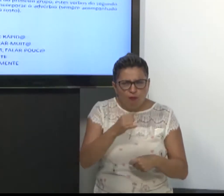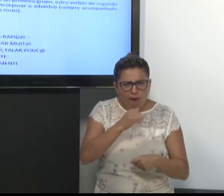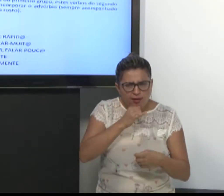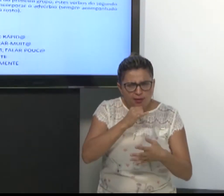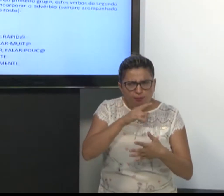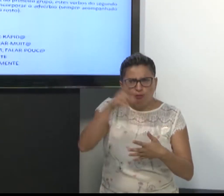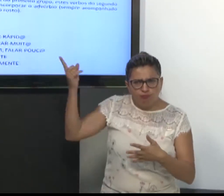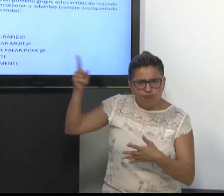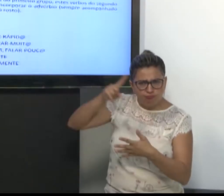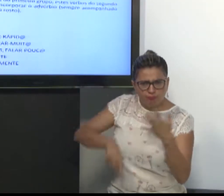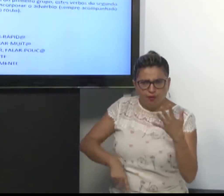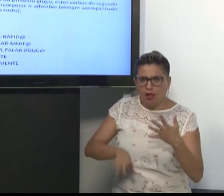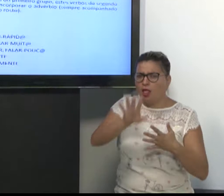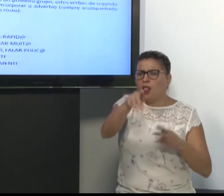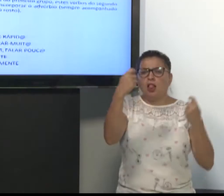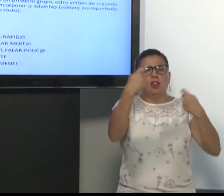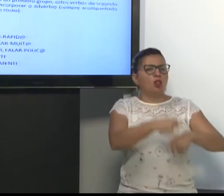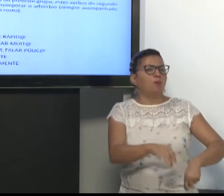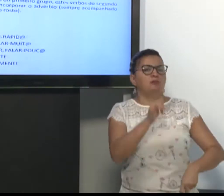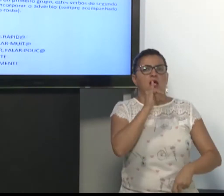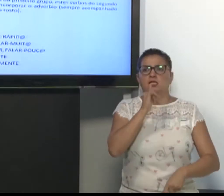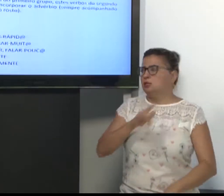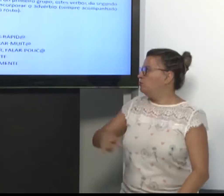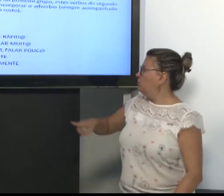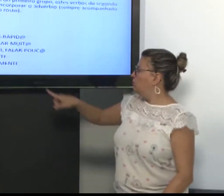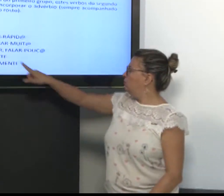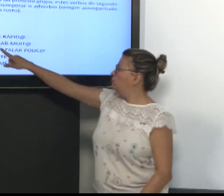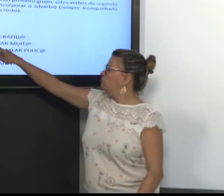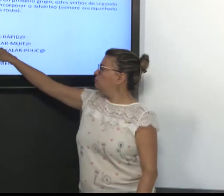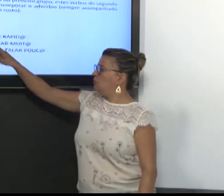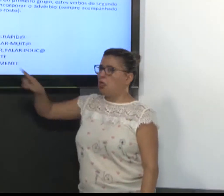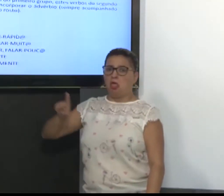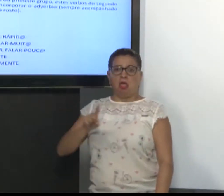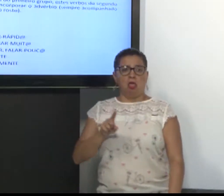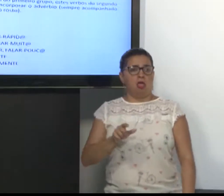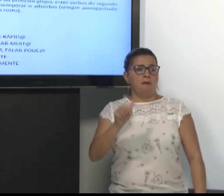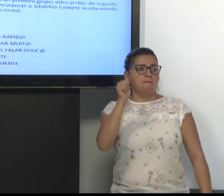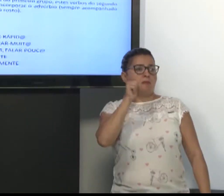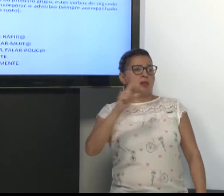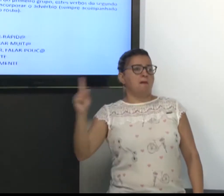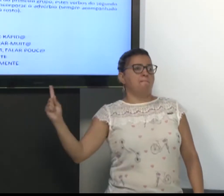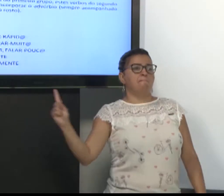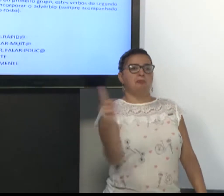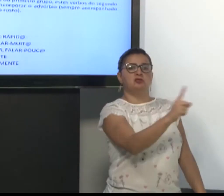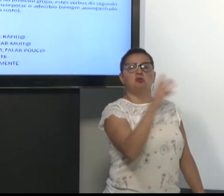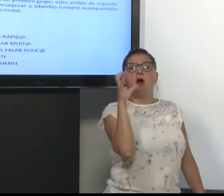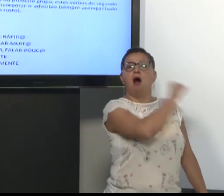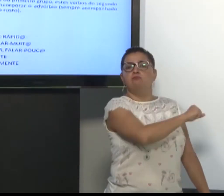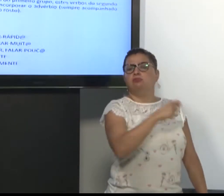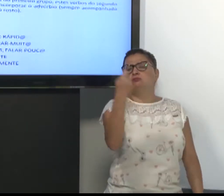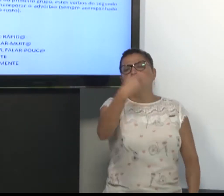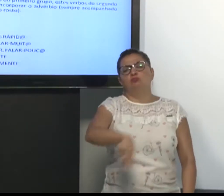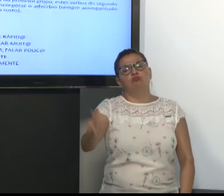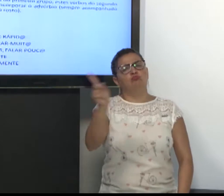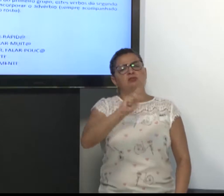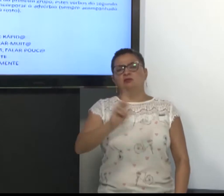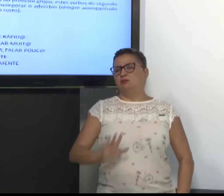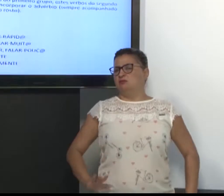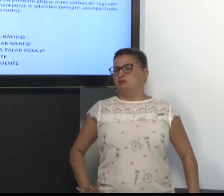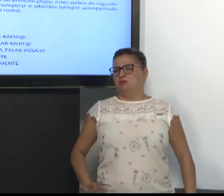Observou as expressões? Então, por exemplo. A mulher passou rápido. Não há necessidade de